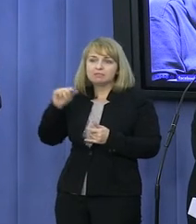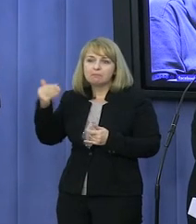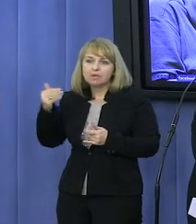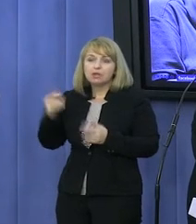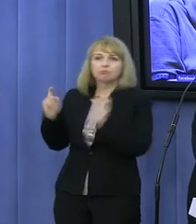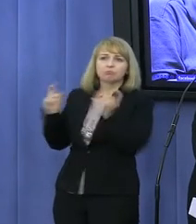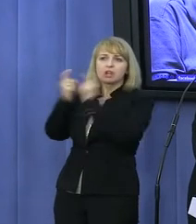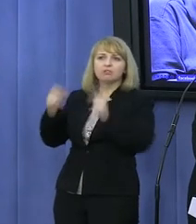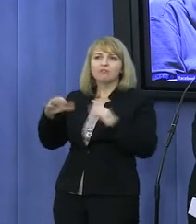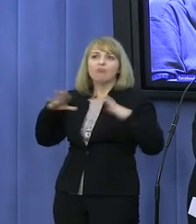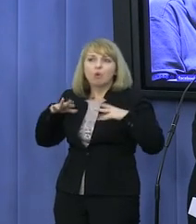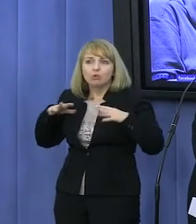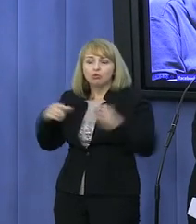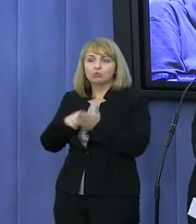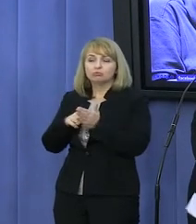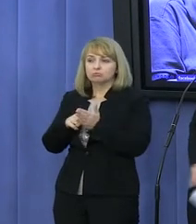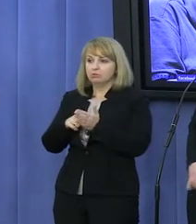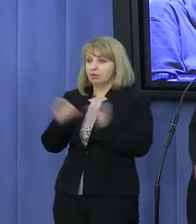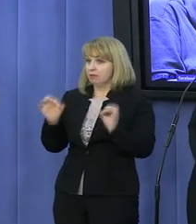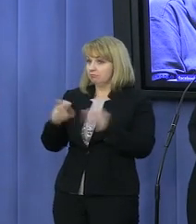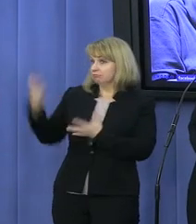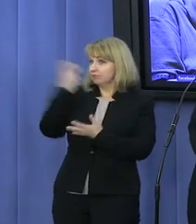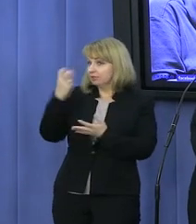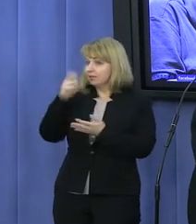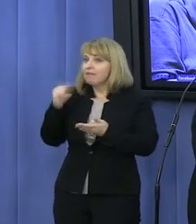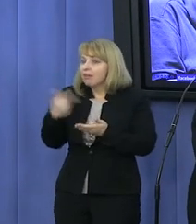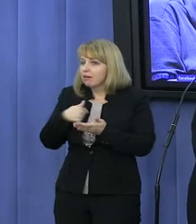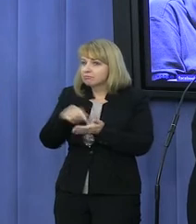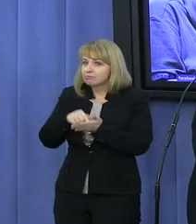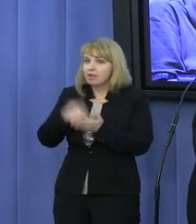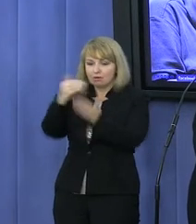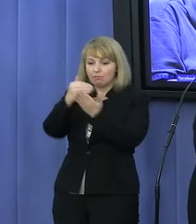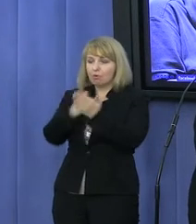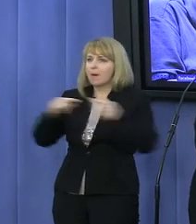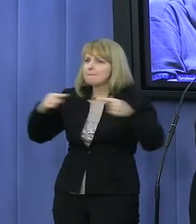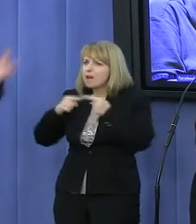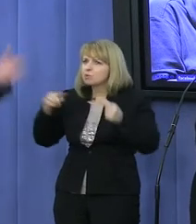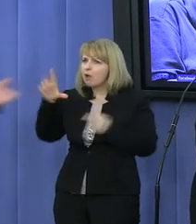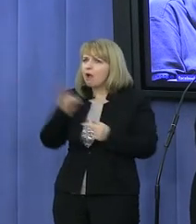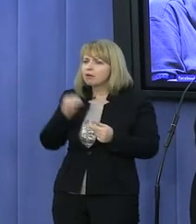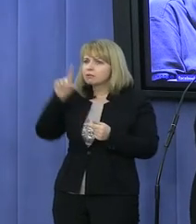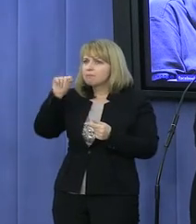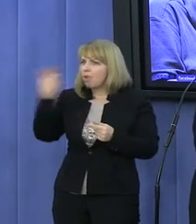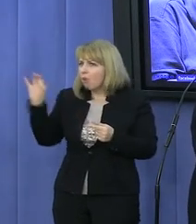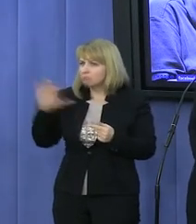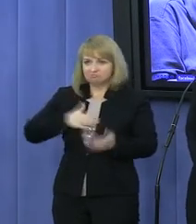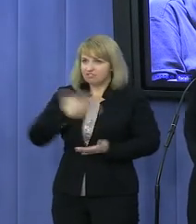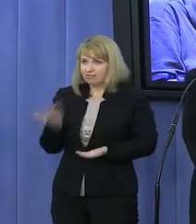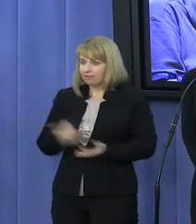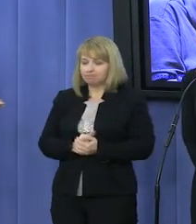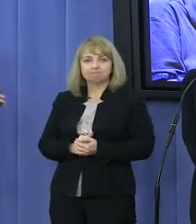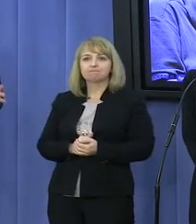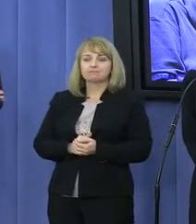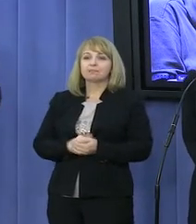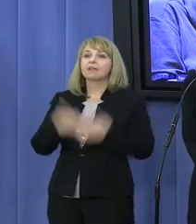antywolnościowe. No ciekawe, jak to się ma do programu Platformy Obywatelskiej. Proszę bardzo, oddaję głos. Barbara Nowacka.